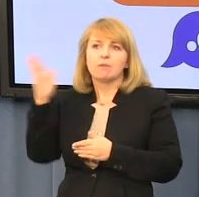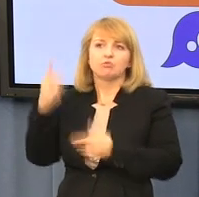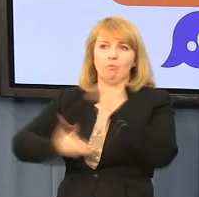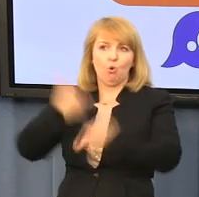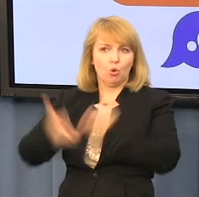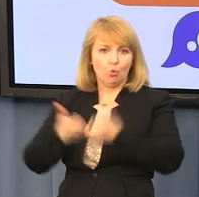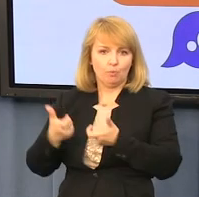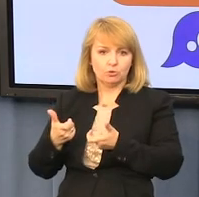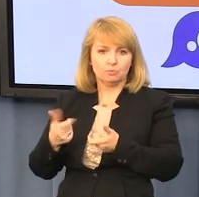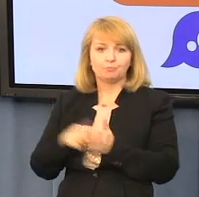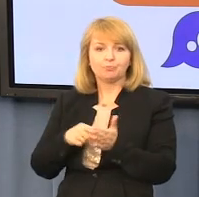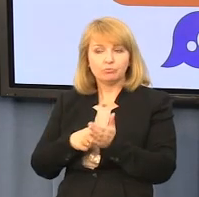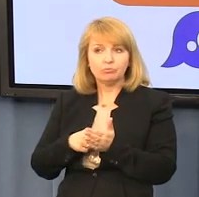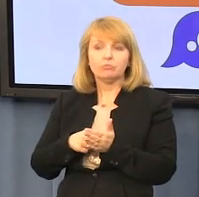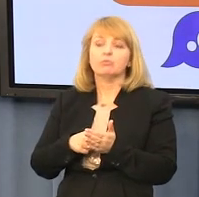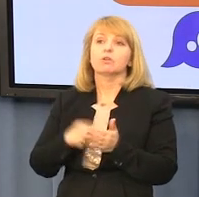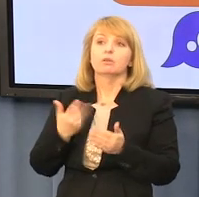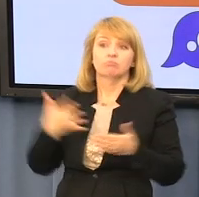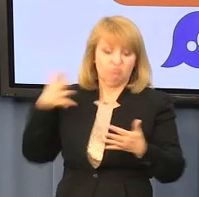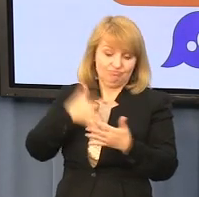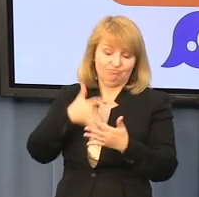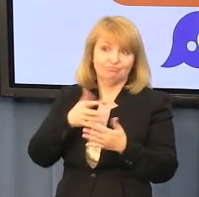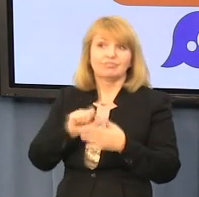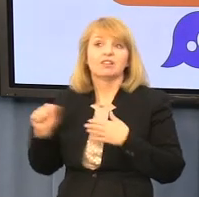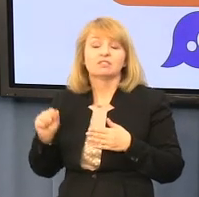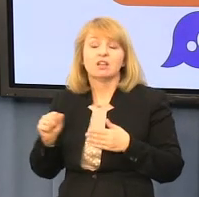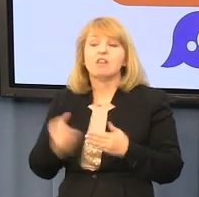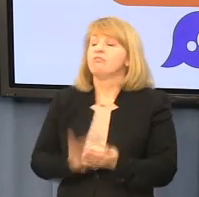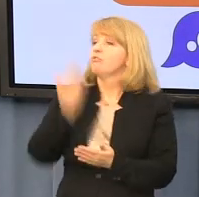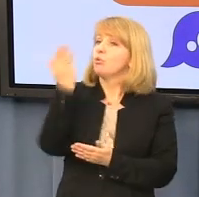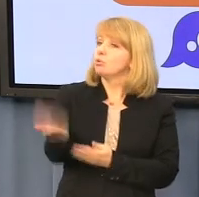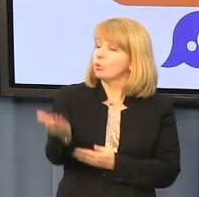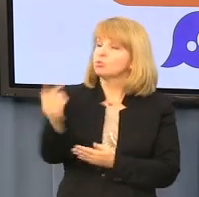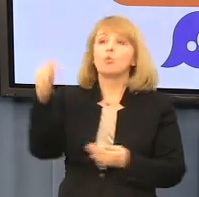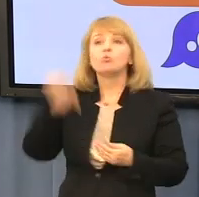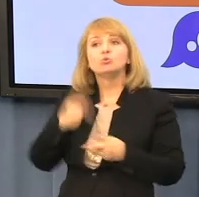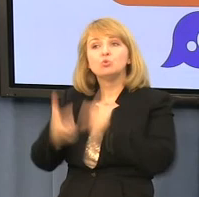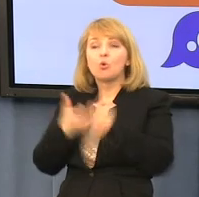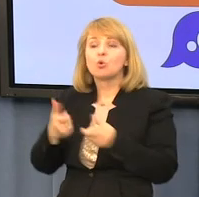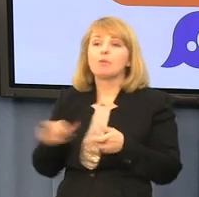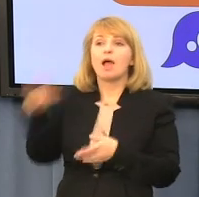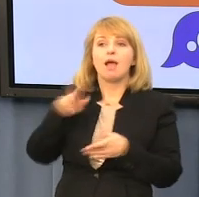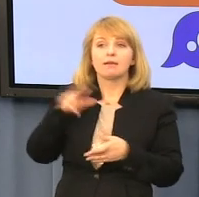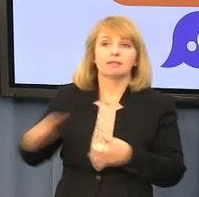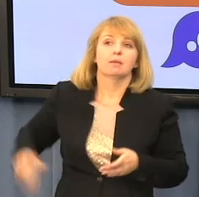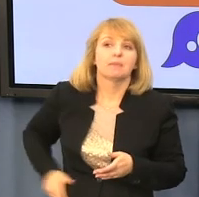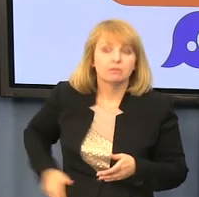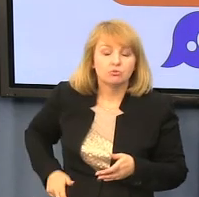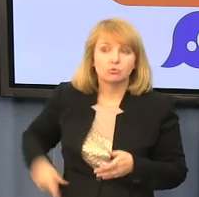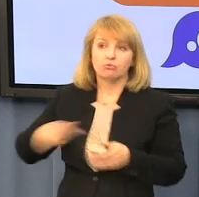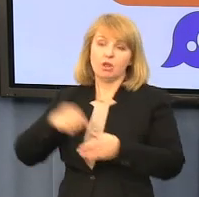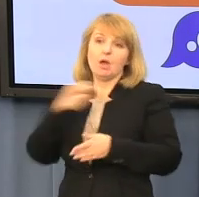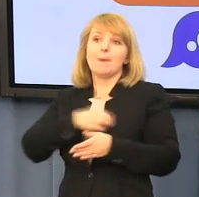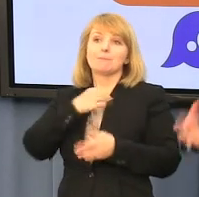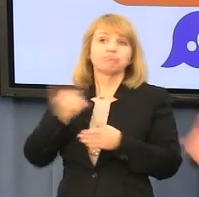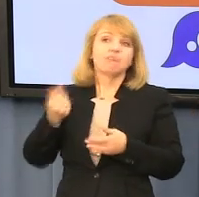Jak państwo wiecie, kwestia o strony formalnej tak się przedstawia, że wniosek musi złożyć Rada Ministrów. Nie może tego zrobić ani klub parlamentarny,